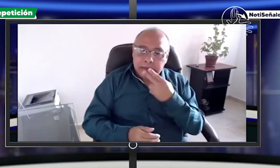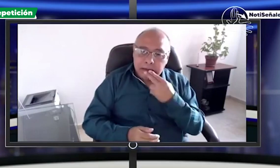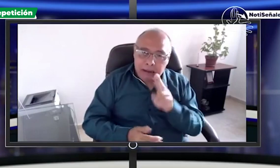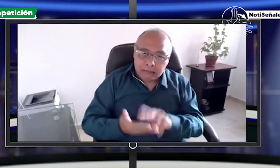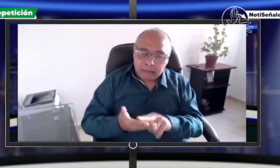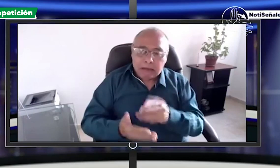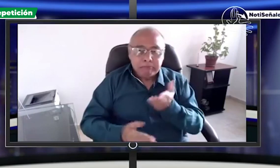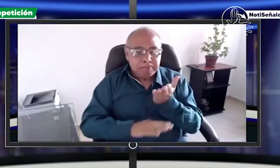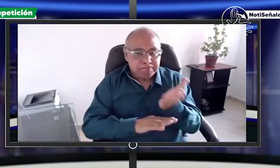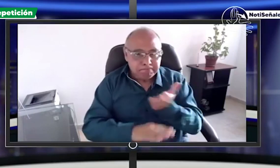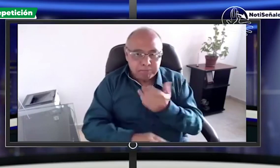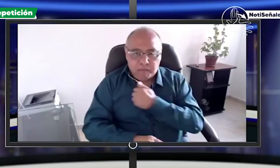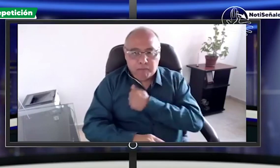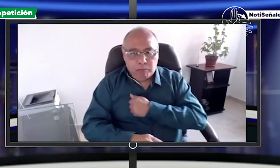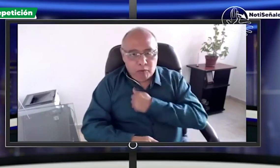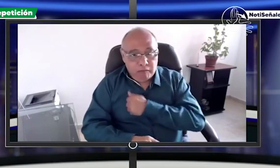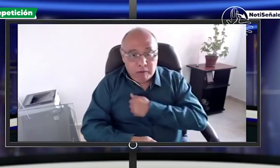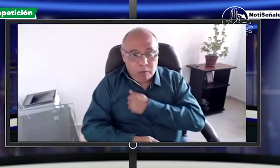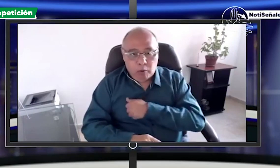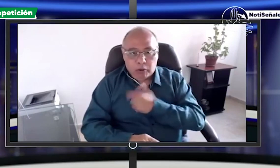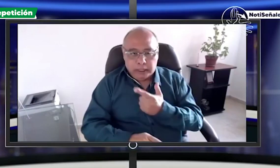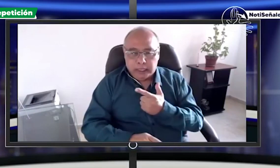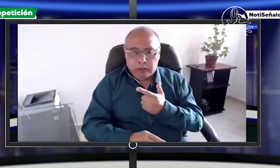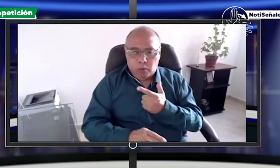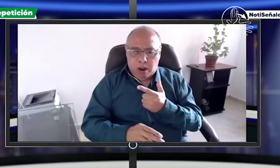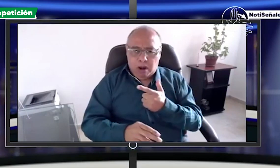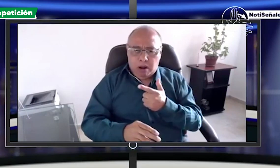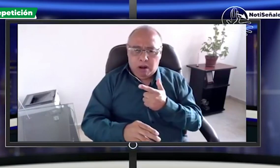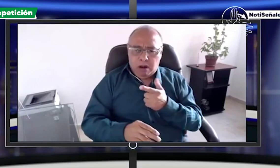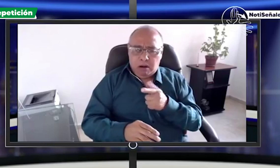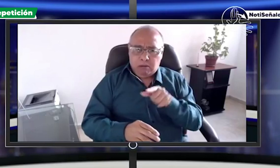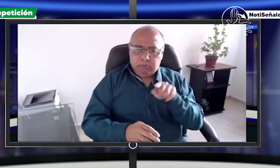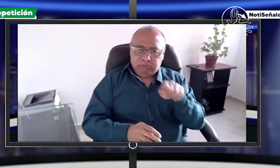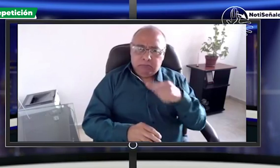entonces aquí en la carta ellos mencionan pues que